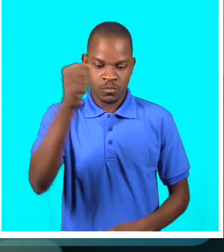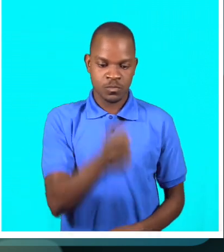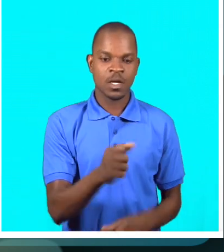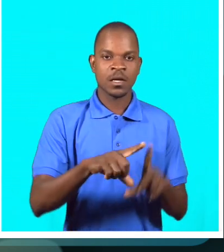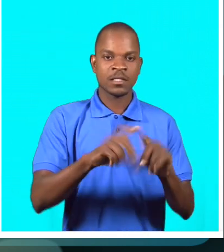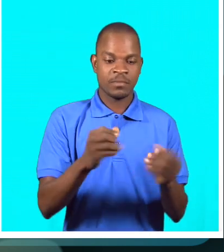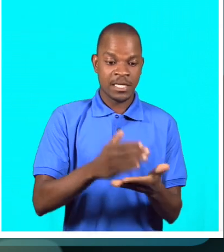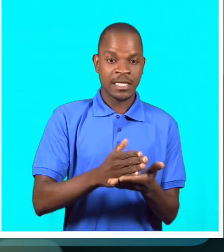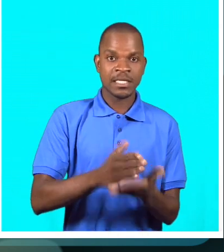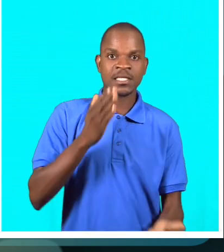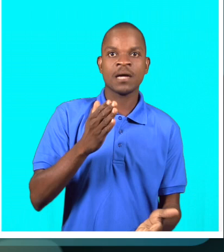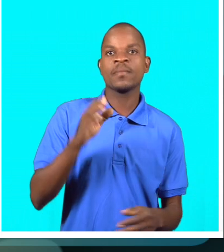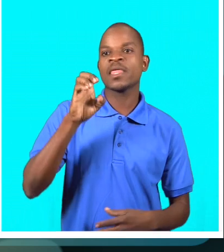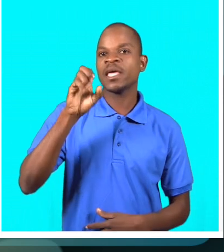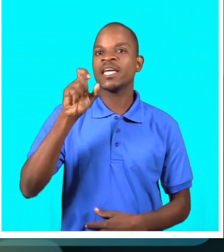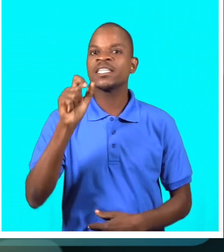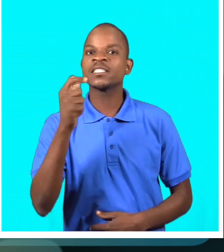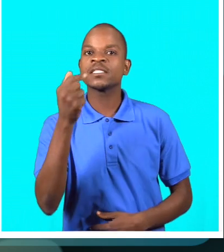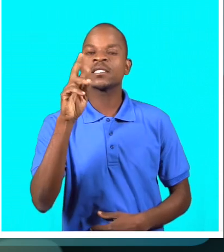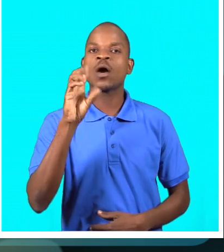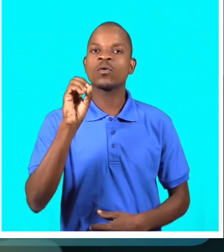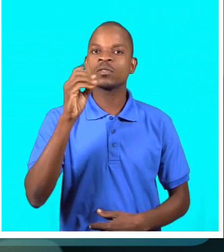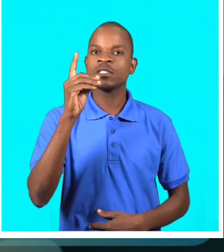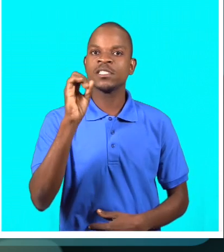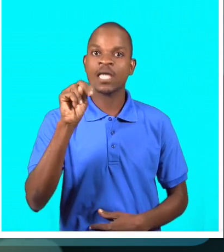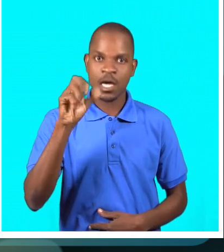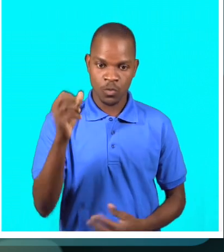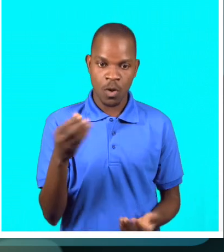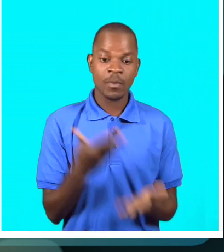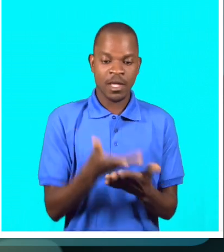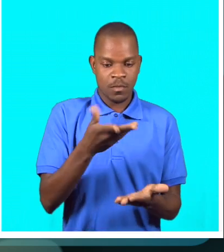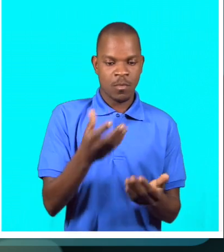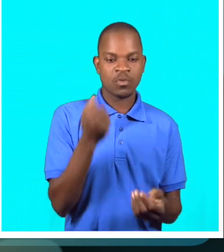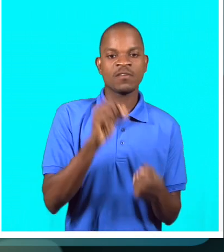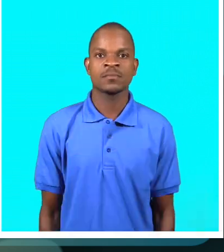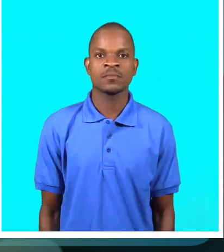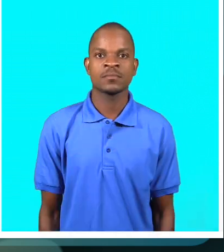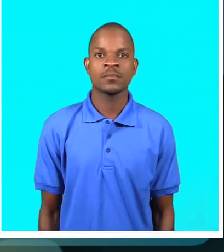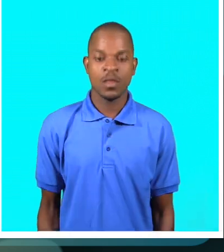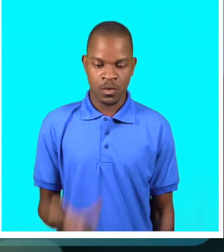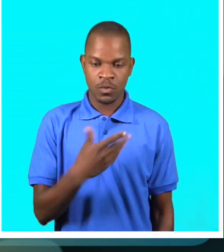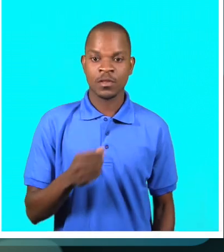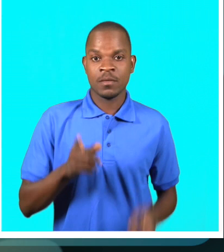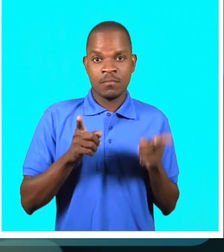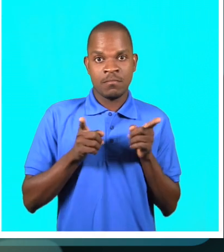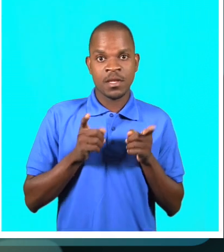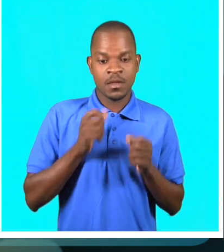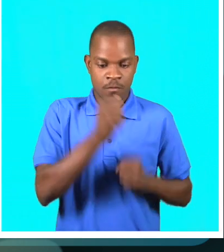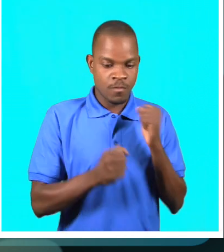ela foi reduzindo a capacidade dela de ir à escola. Infelizmente, a nossa Edmilsa não tem